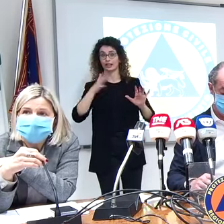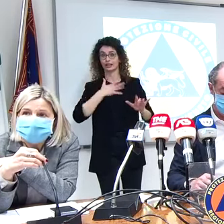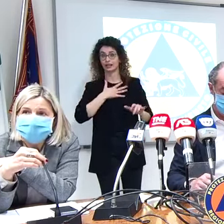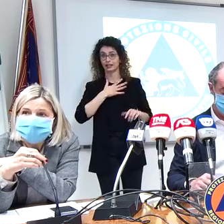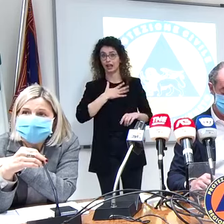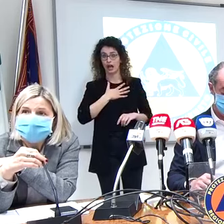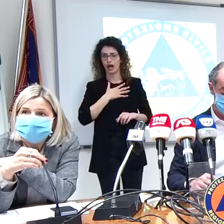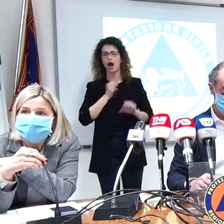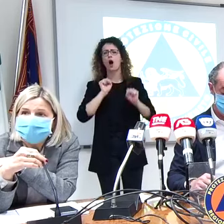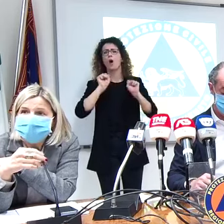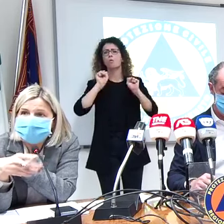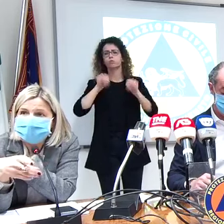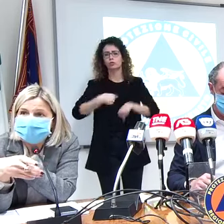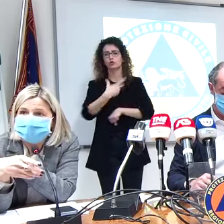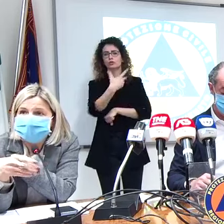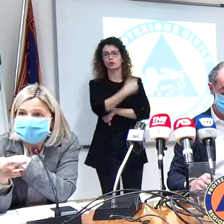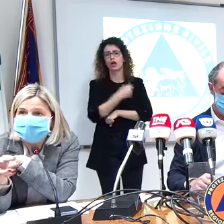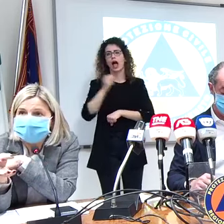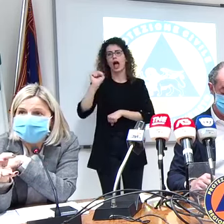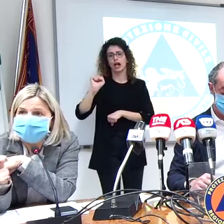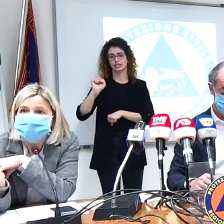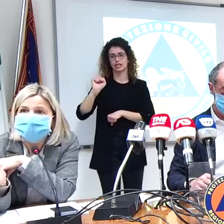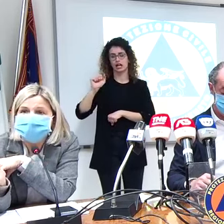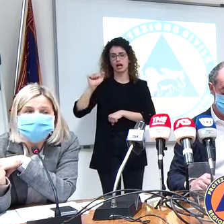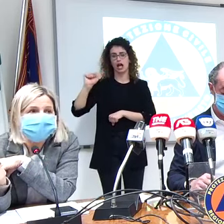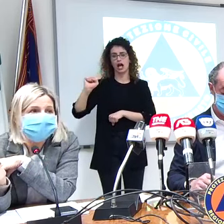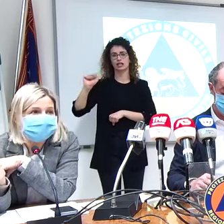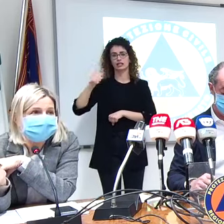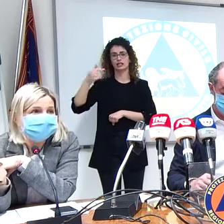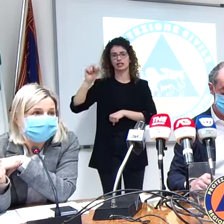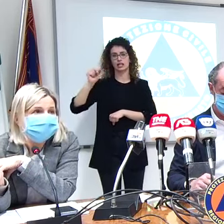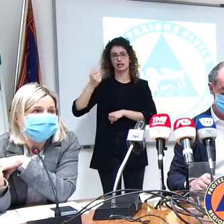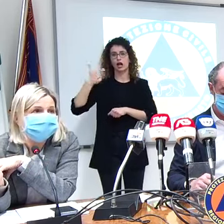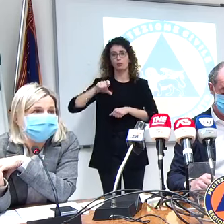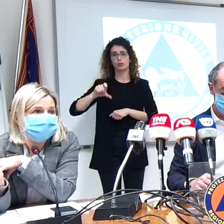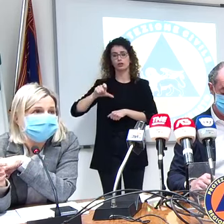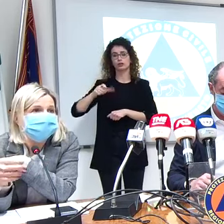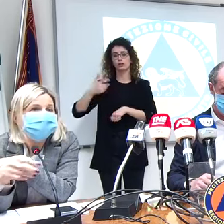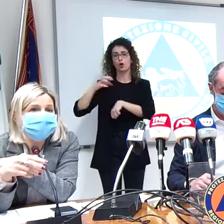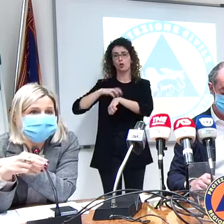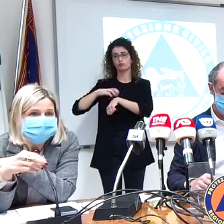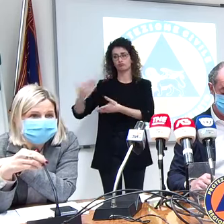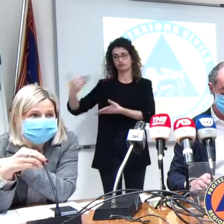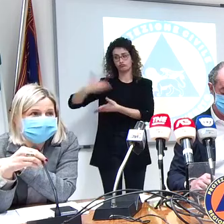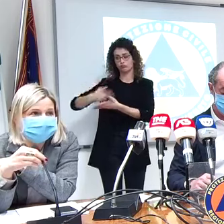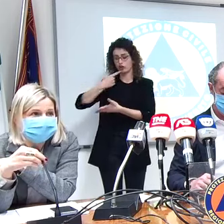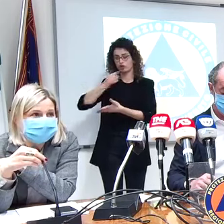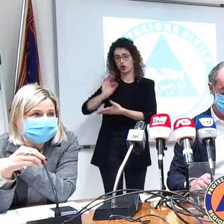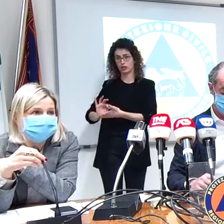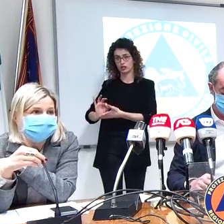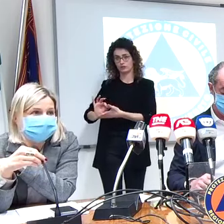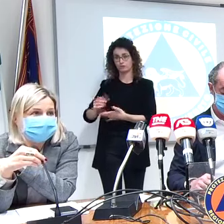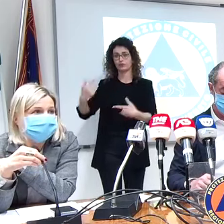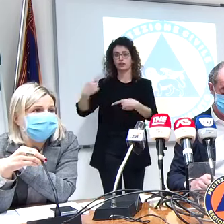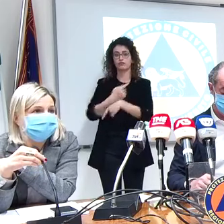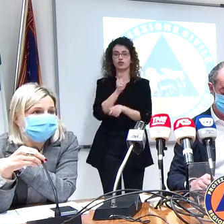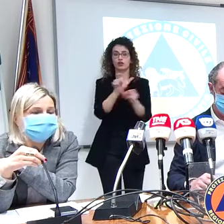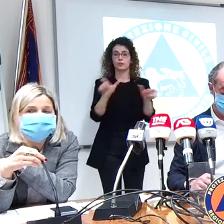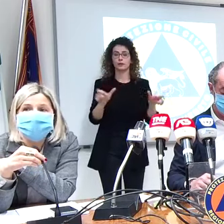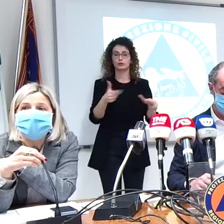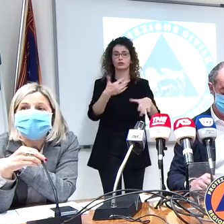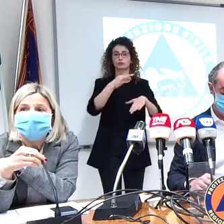possono venire vaccinati anche con AstraZeneca, perché c l'ultima circolare che definisce questo. I soggetti invece che hanno